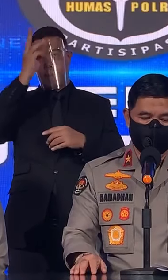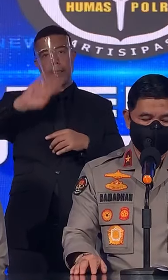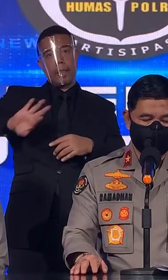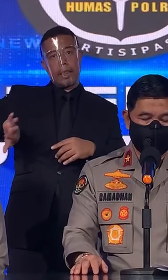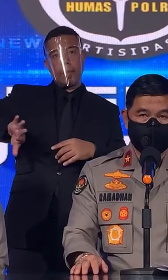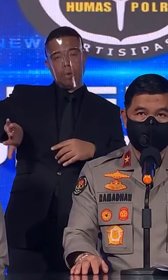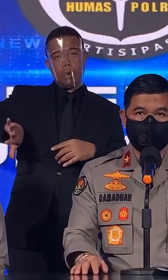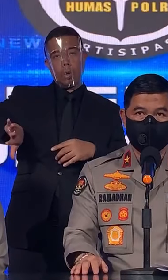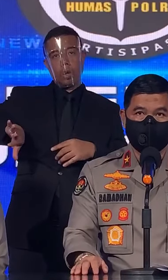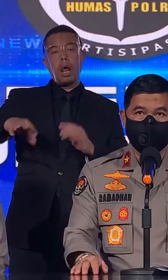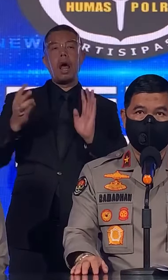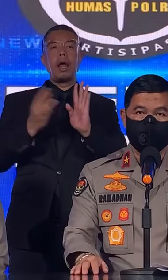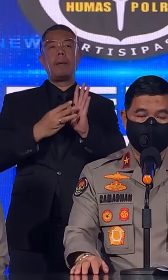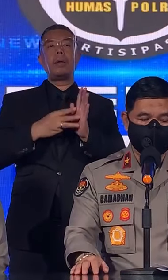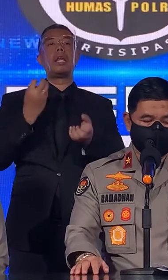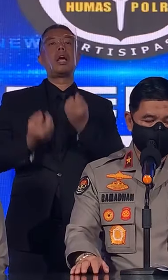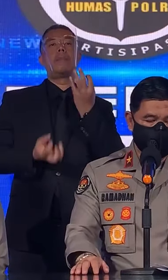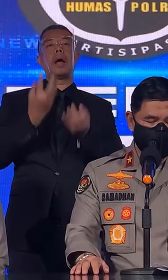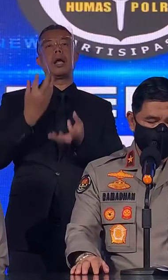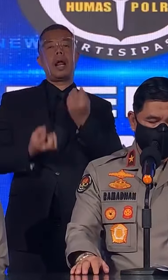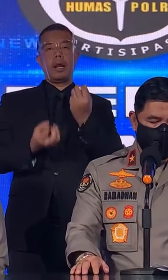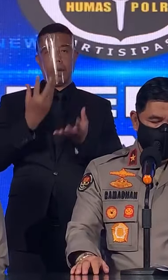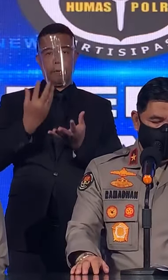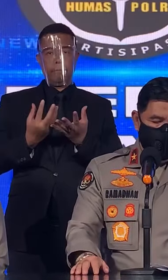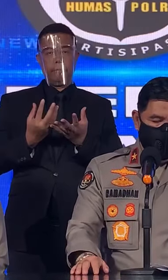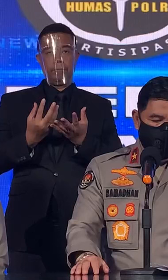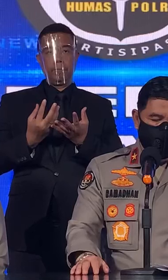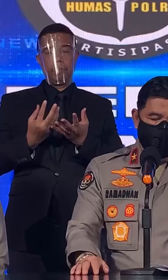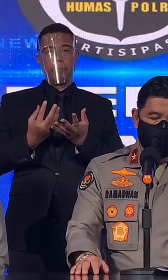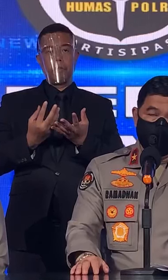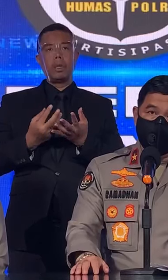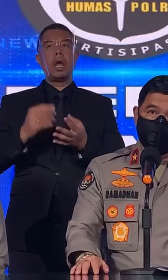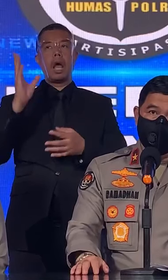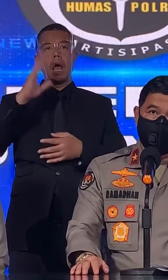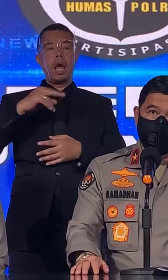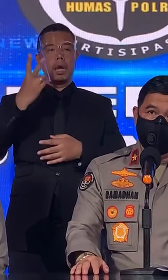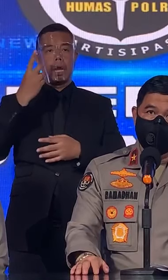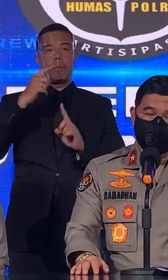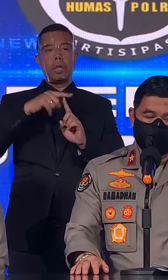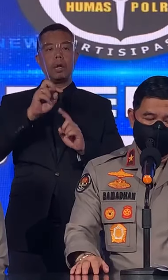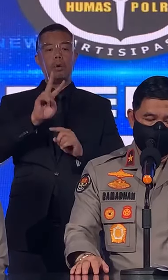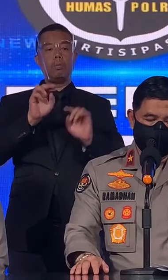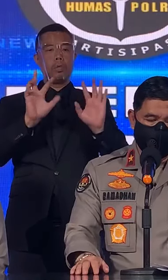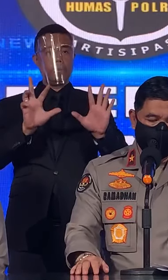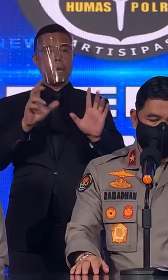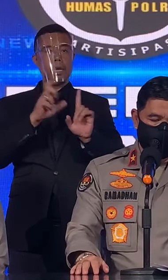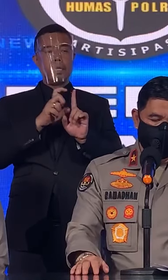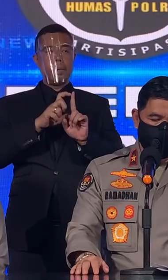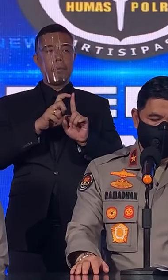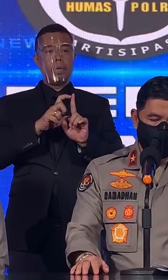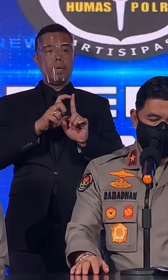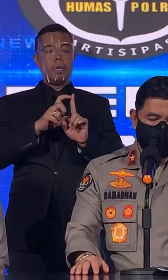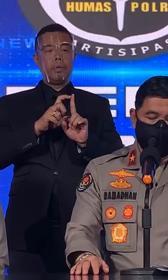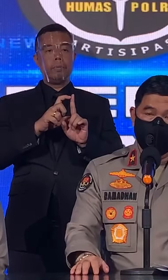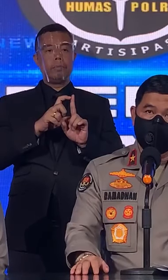Timur, kasus kebakaran. Pada hari Raku, tanggal 29 Desember,